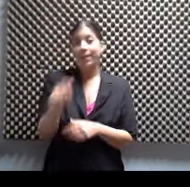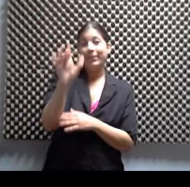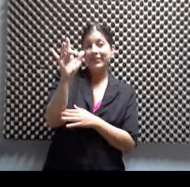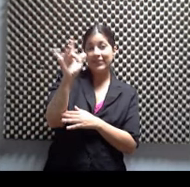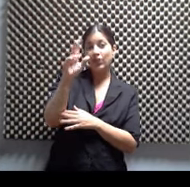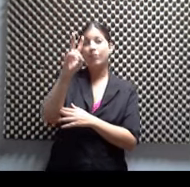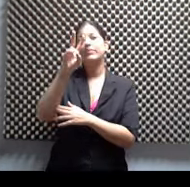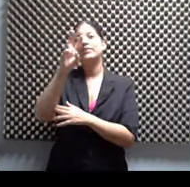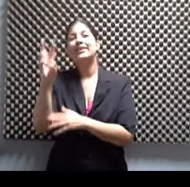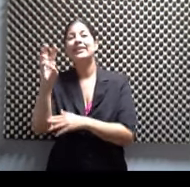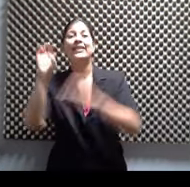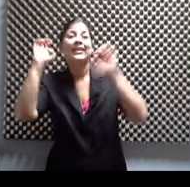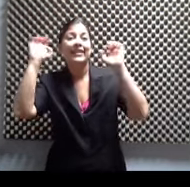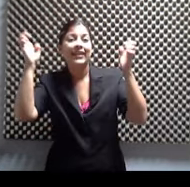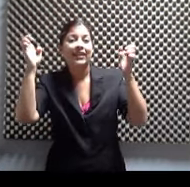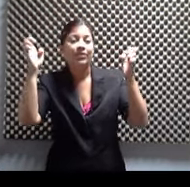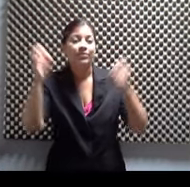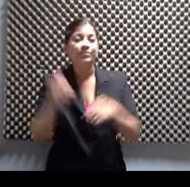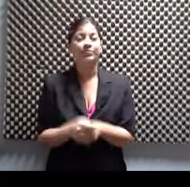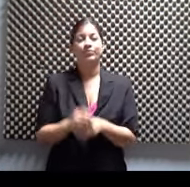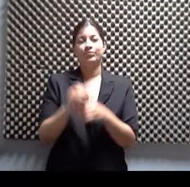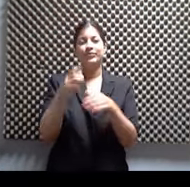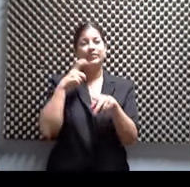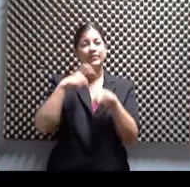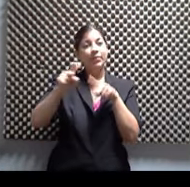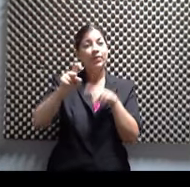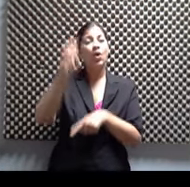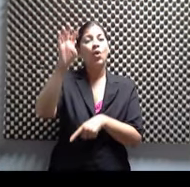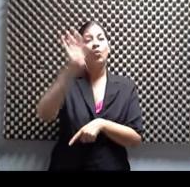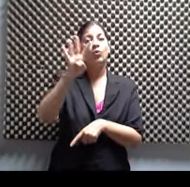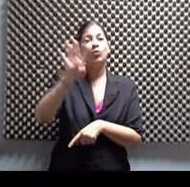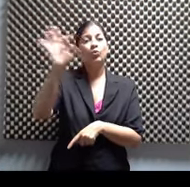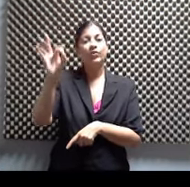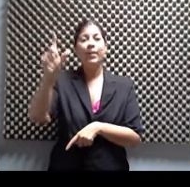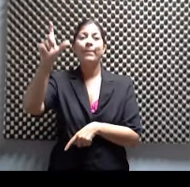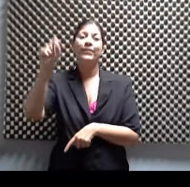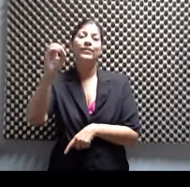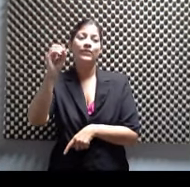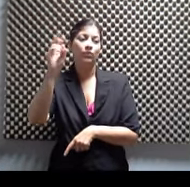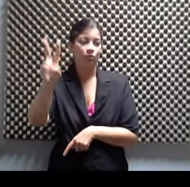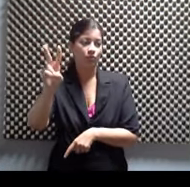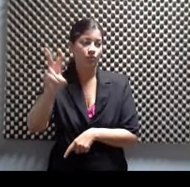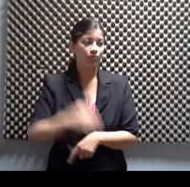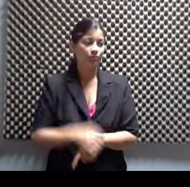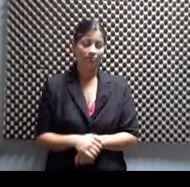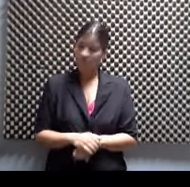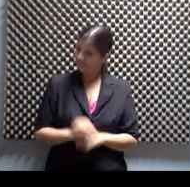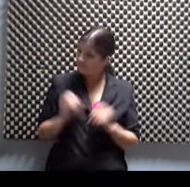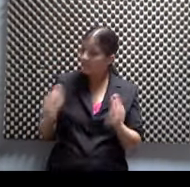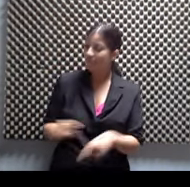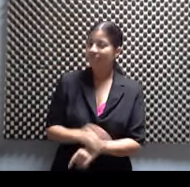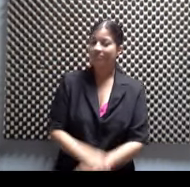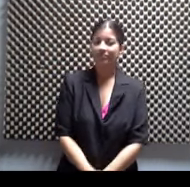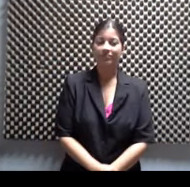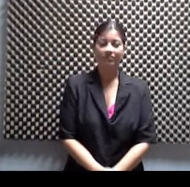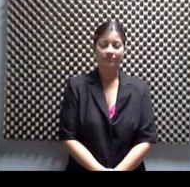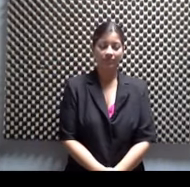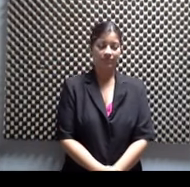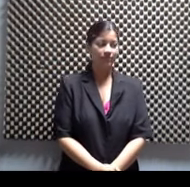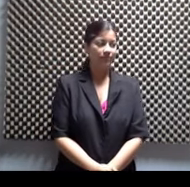llamar ahora mismo, 449-2002. Mira qué bien. Así que ya usted sabe. ¿Tú te vas